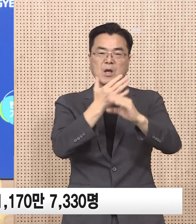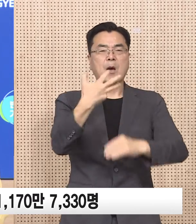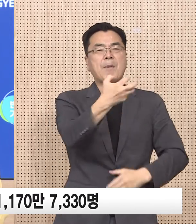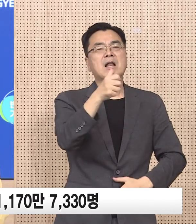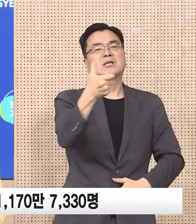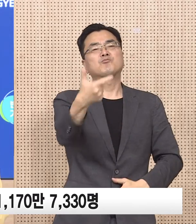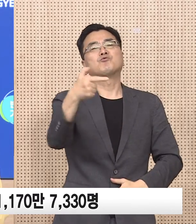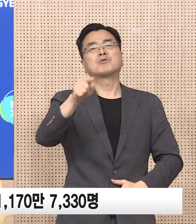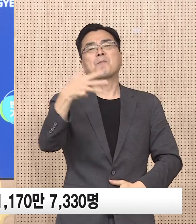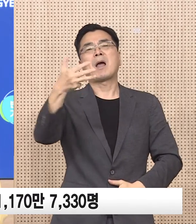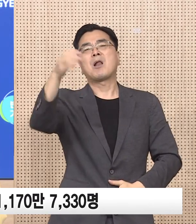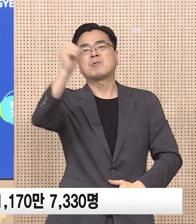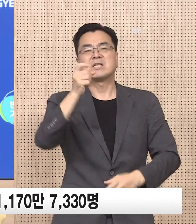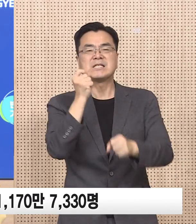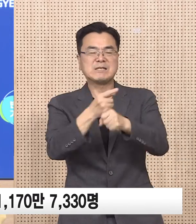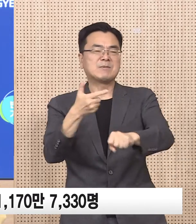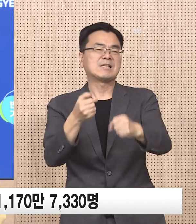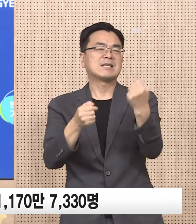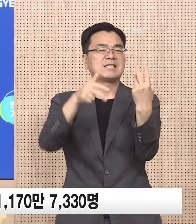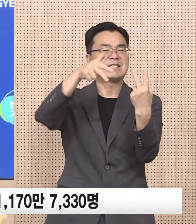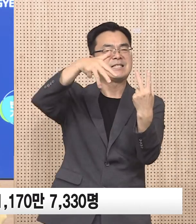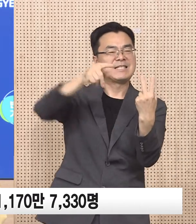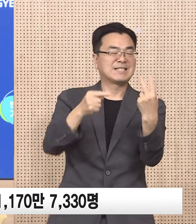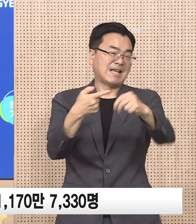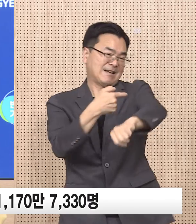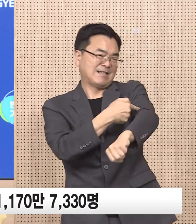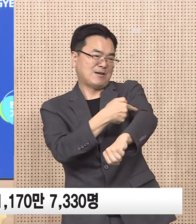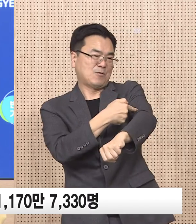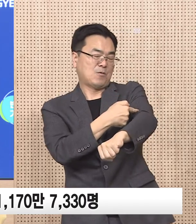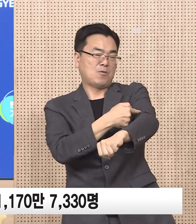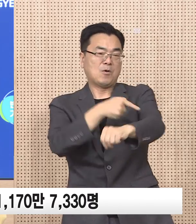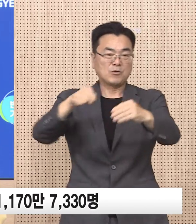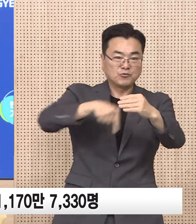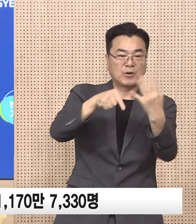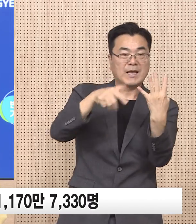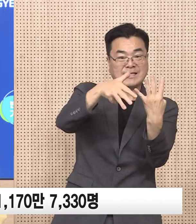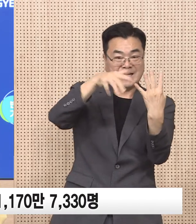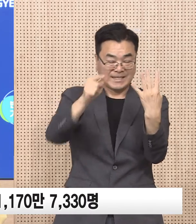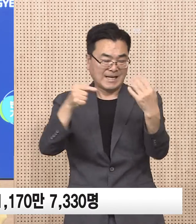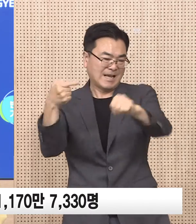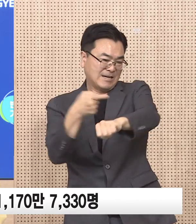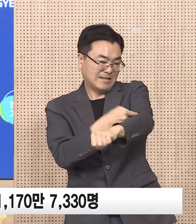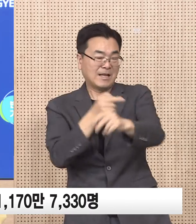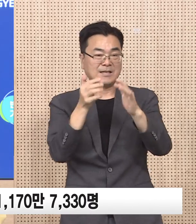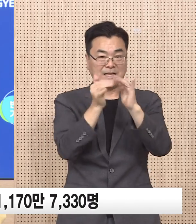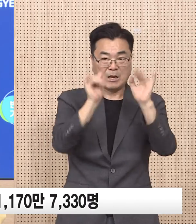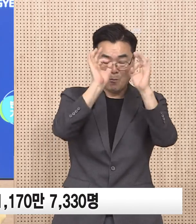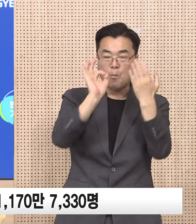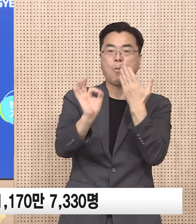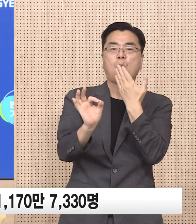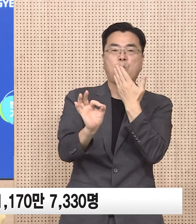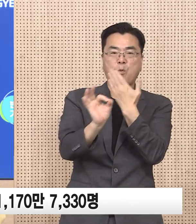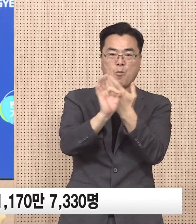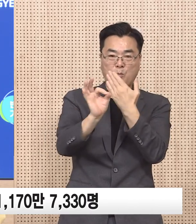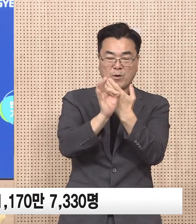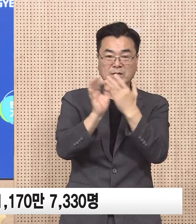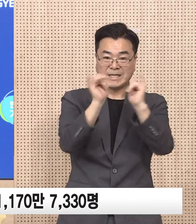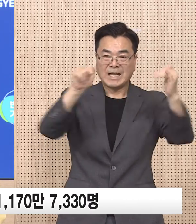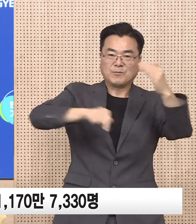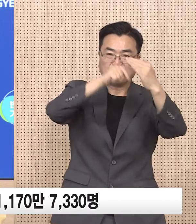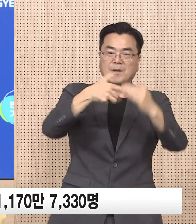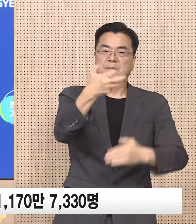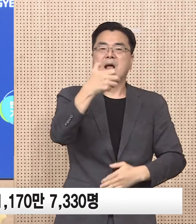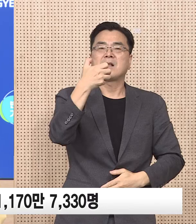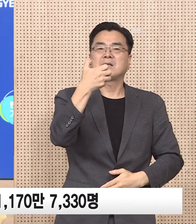86.8%에 해당합니다. 4차 접종자는 149만 1,767명으로 접종 대상자 대비